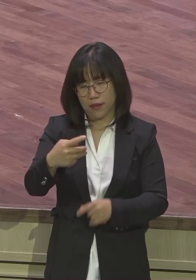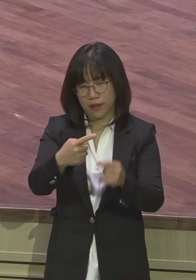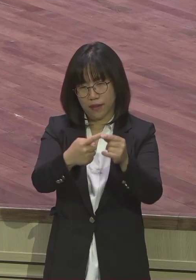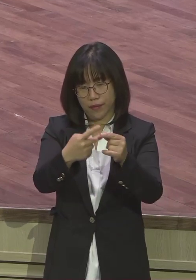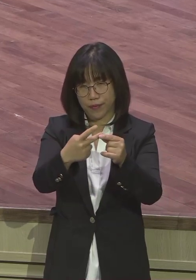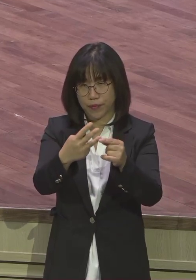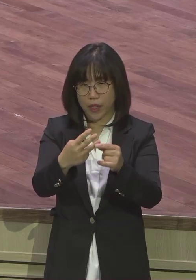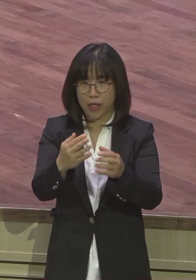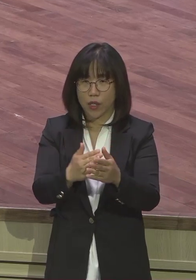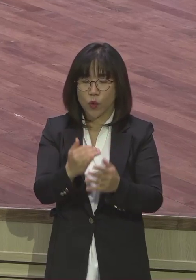산다니까.